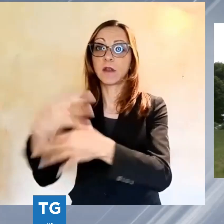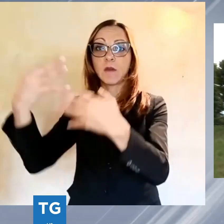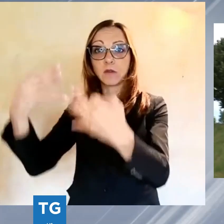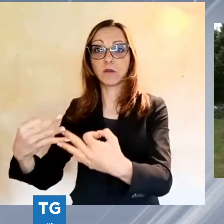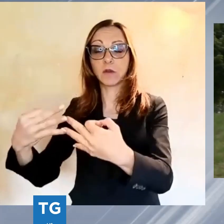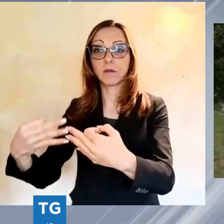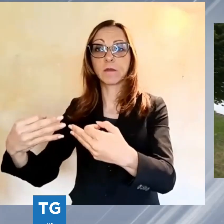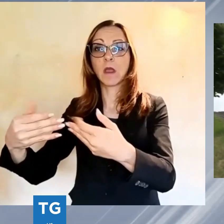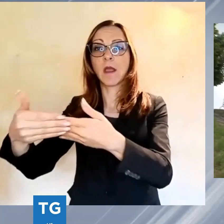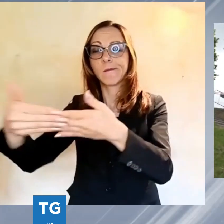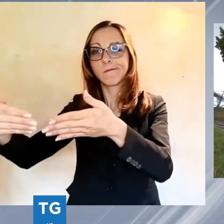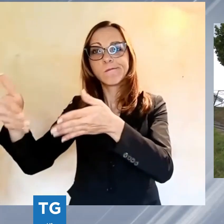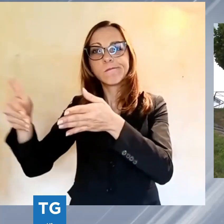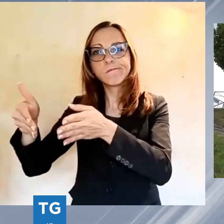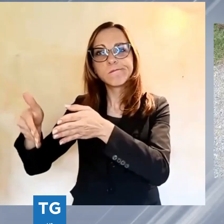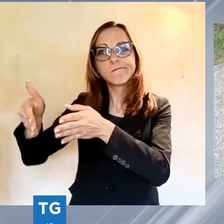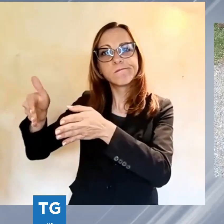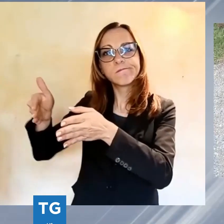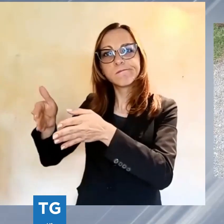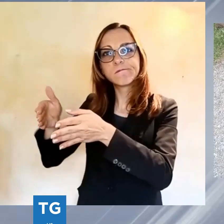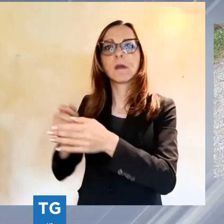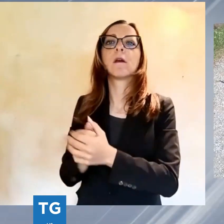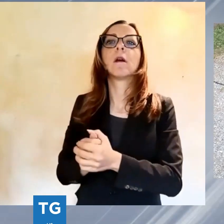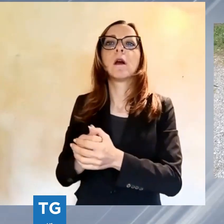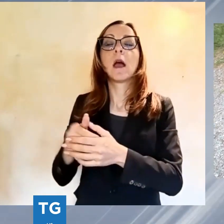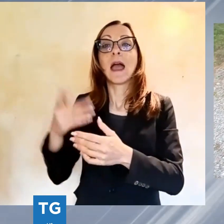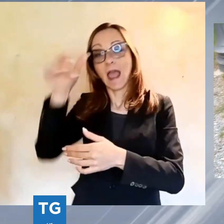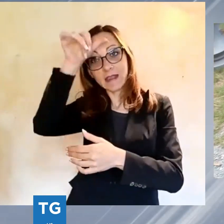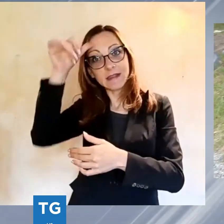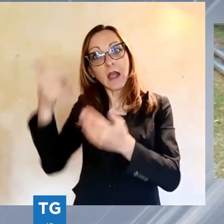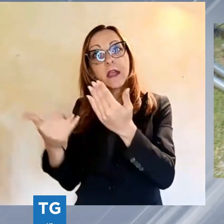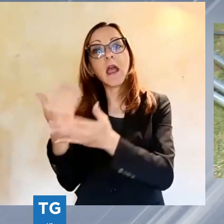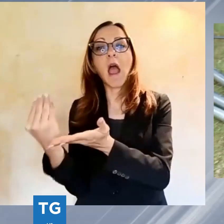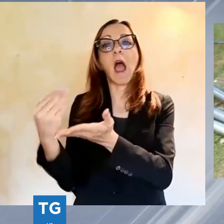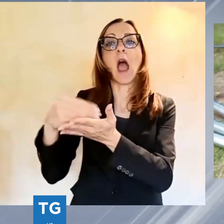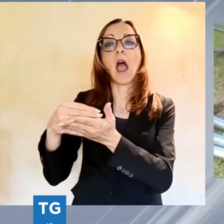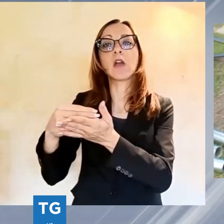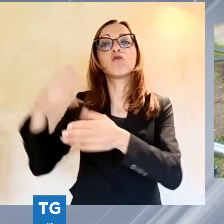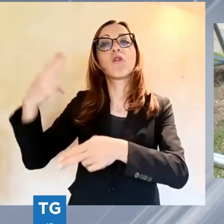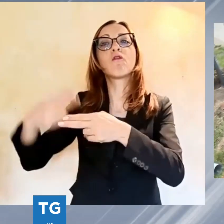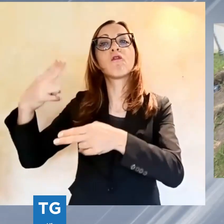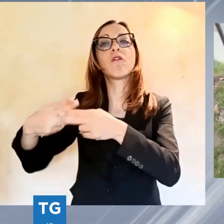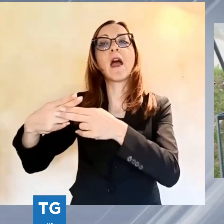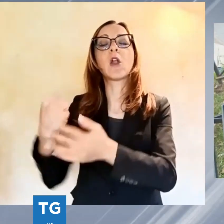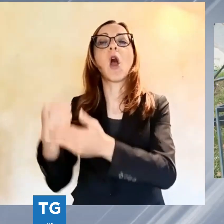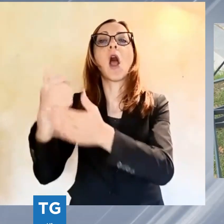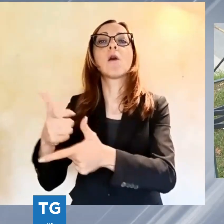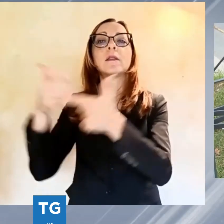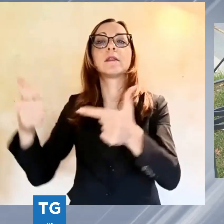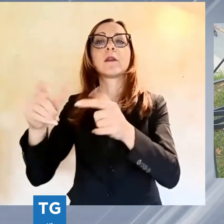parapetti. E in estate partirà anche il montaggio di elementi in ferro battuto per aumentare la sicurezza dei castelli delle porte.